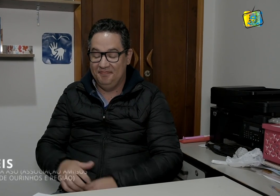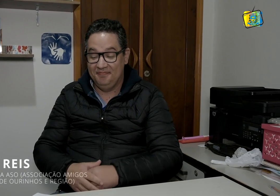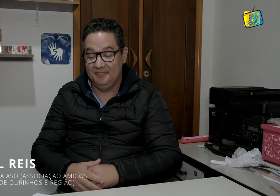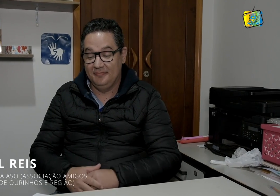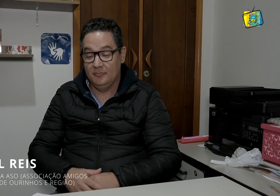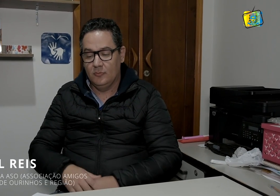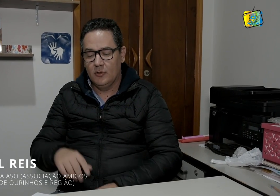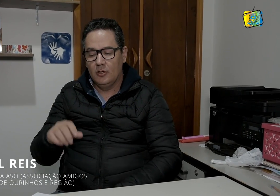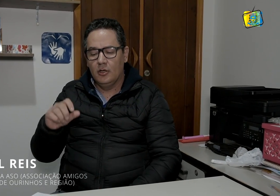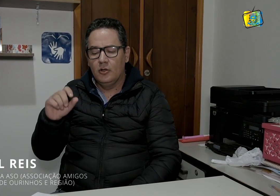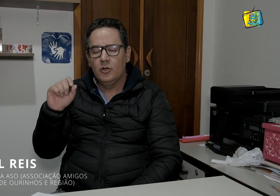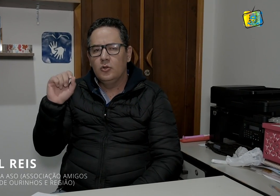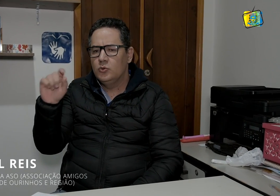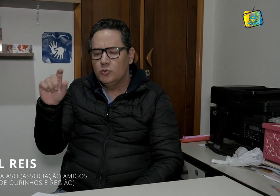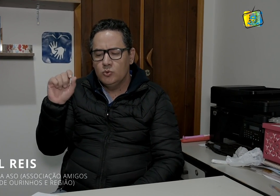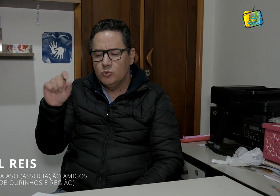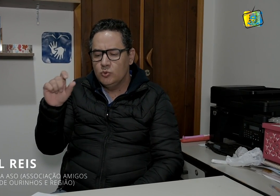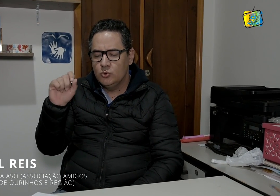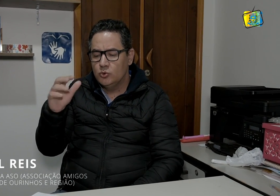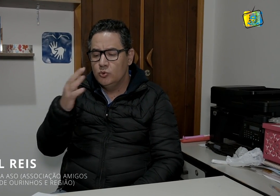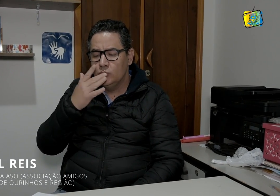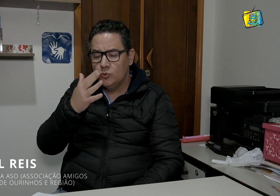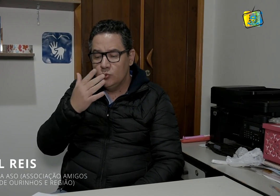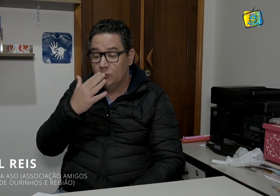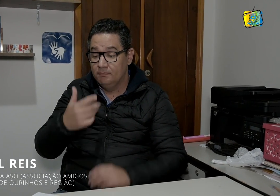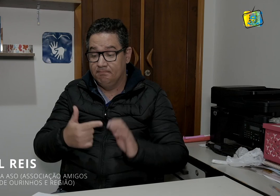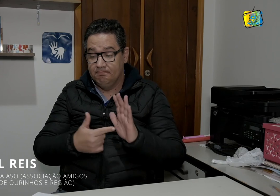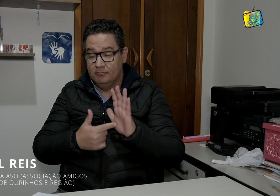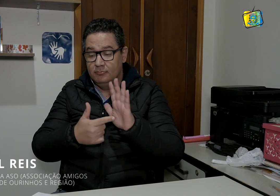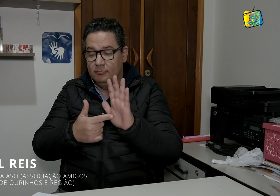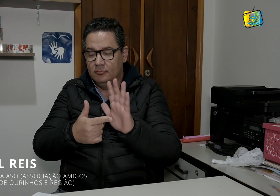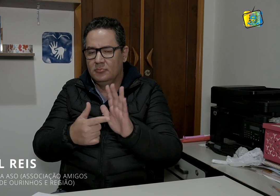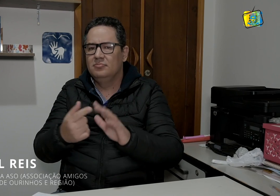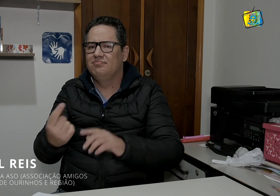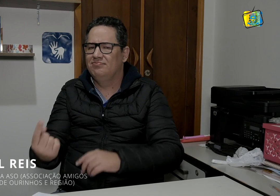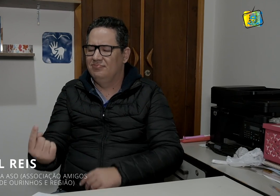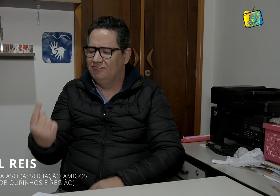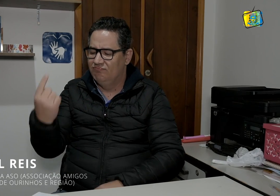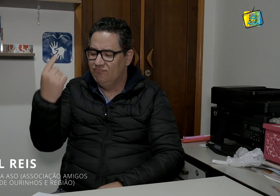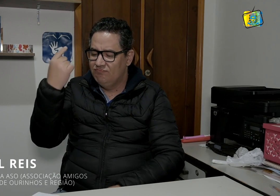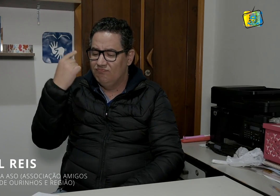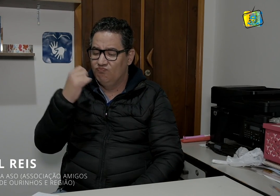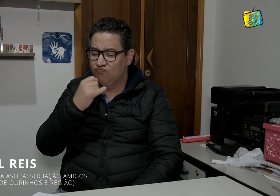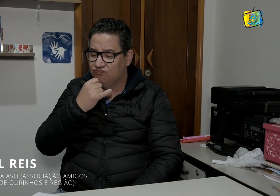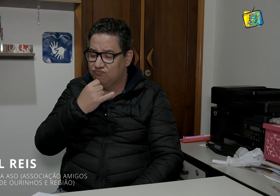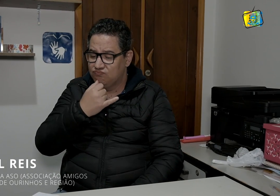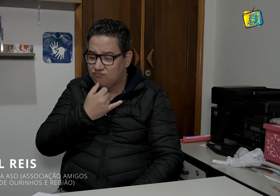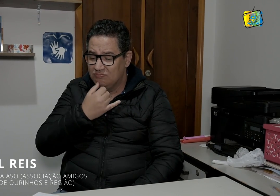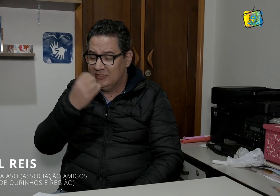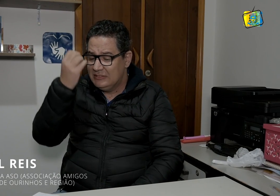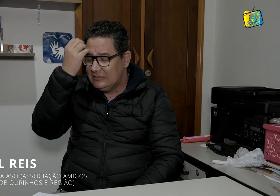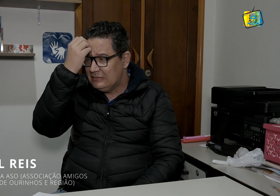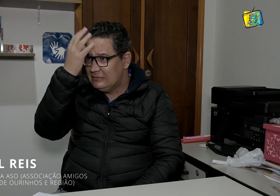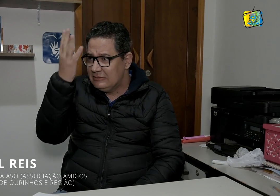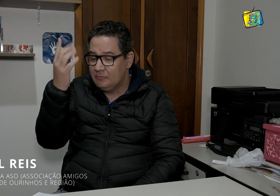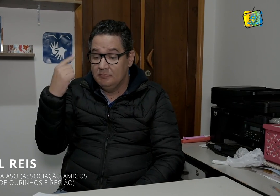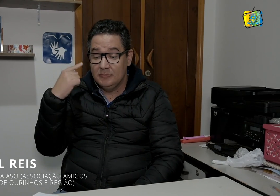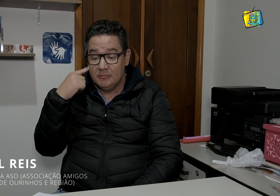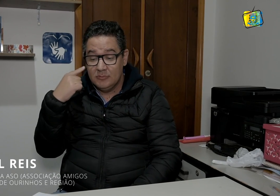o azul é a cor símbolo de um passado triste